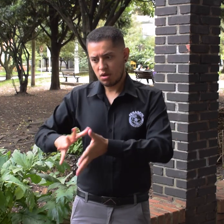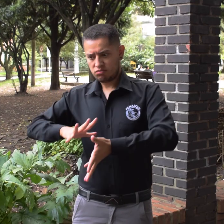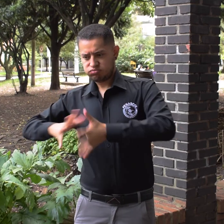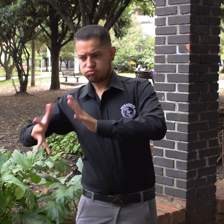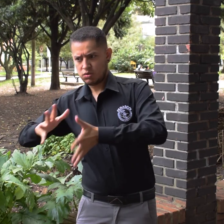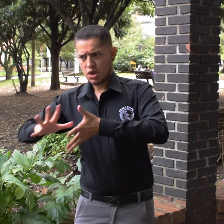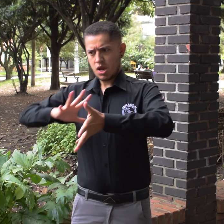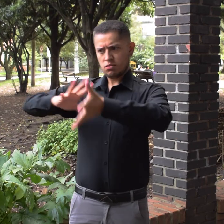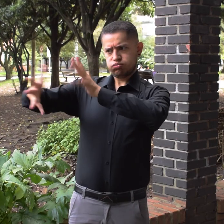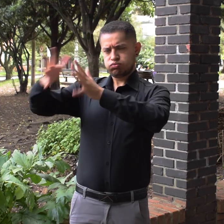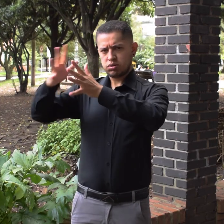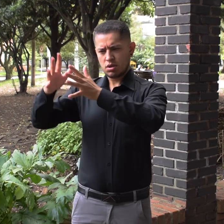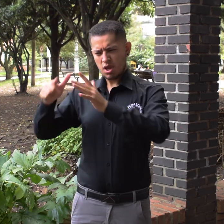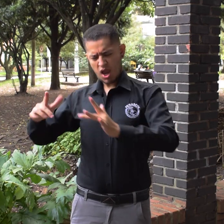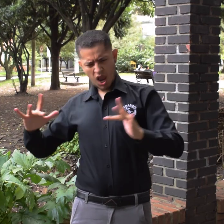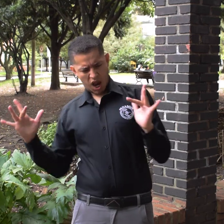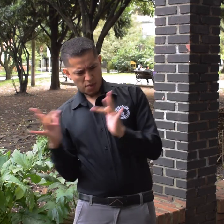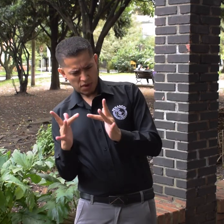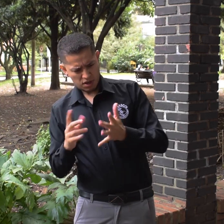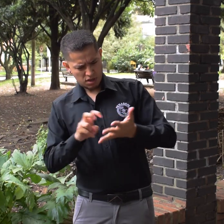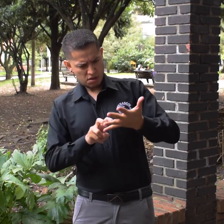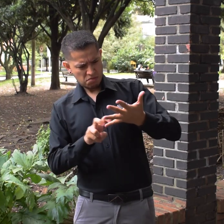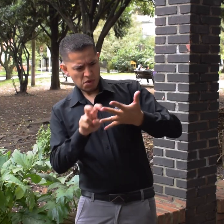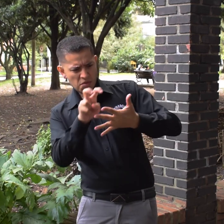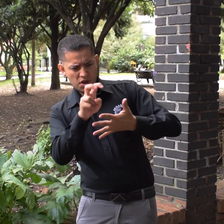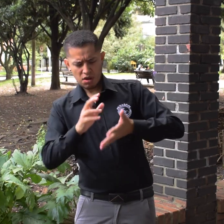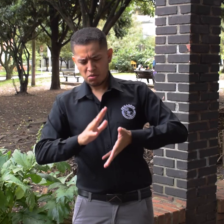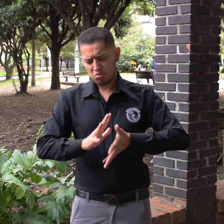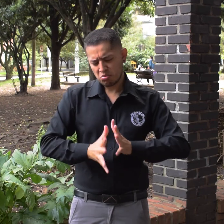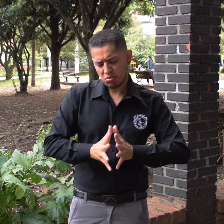¿Quieres saber en qué nivel de lengua de señas colombiana estás?